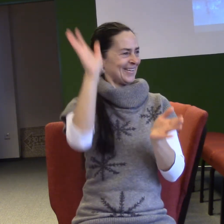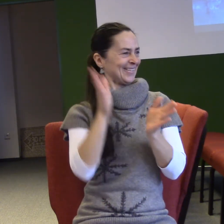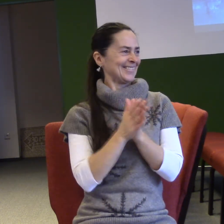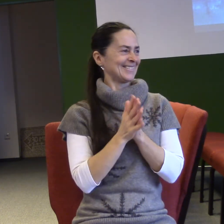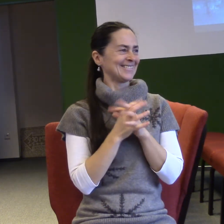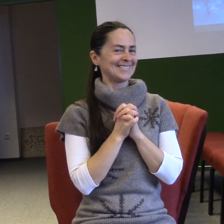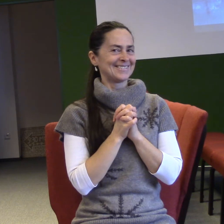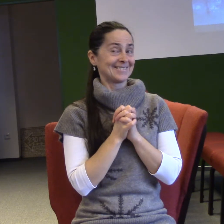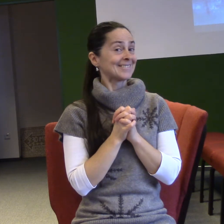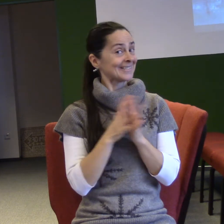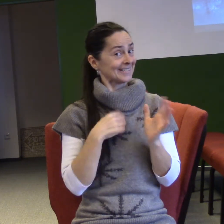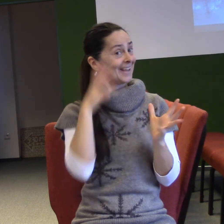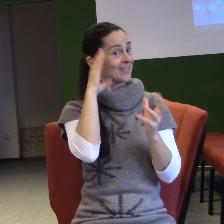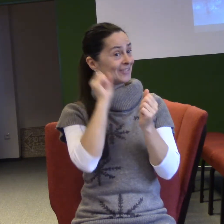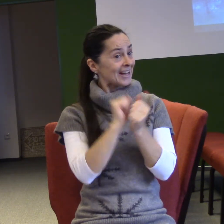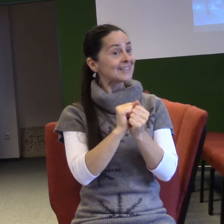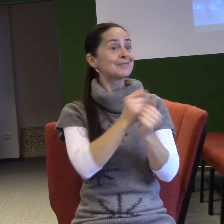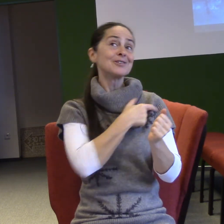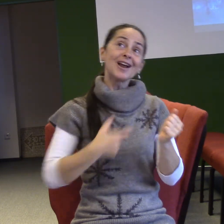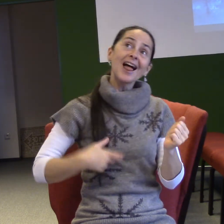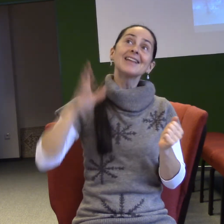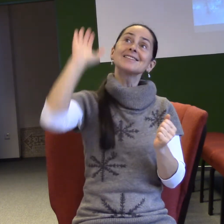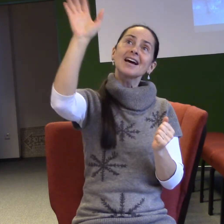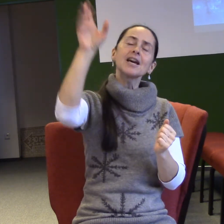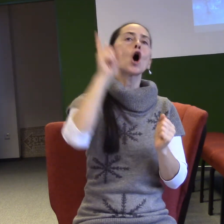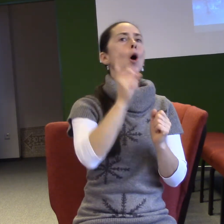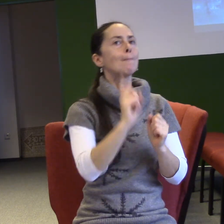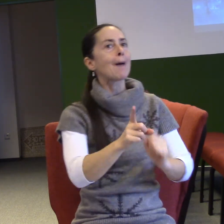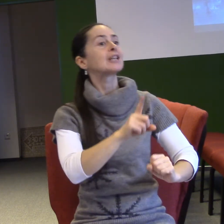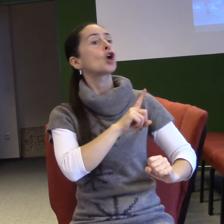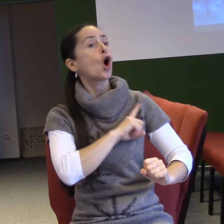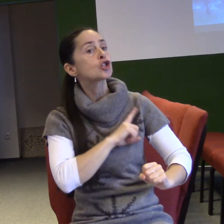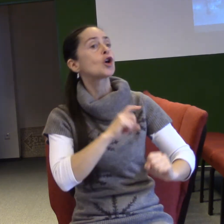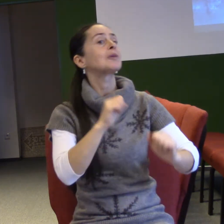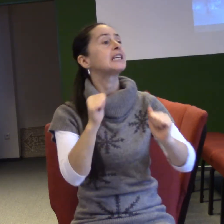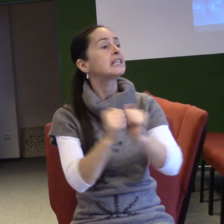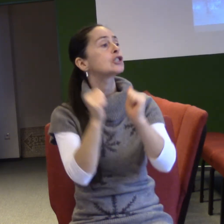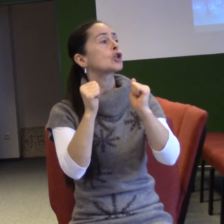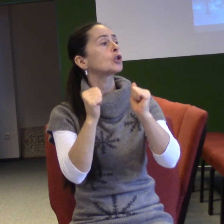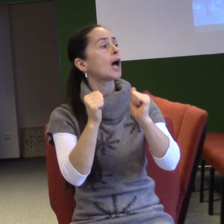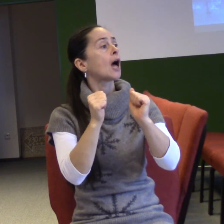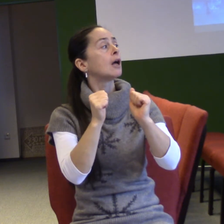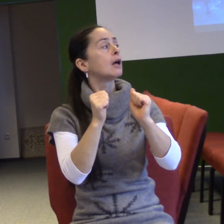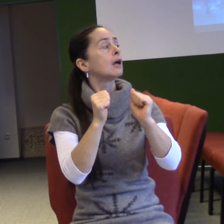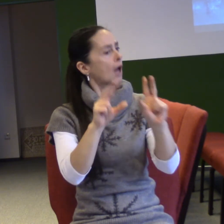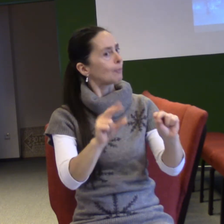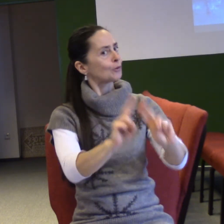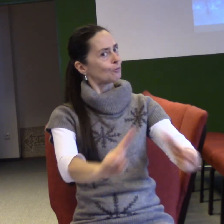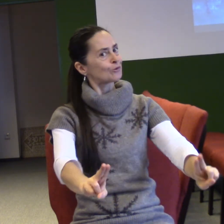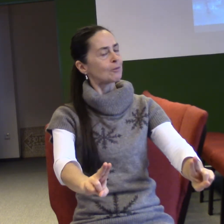Věřím tomu, že boží látka ke každému z nás má být osobní, jistá, aby jsme potom mohli stát v tom, k čemu nás Bůh volá. A já se za